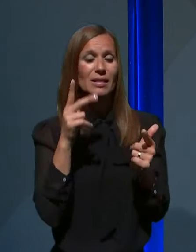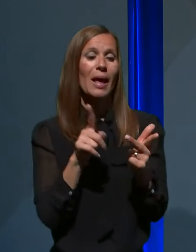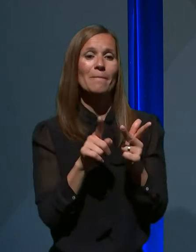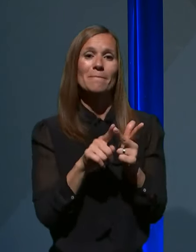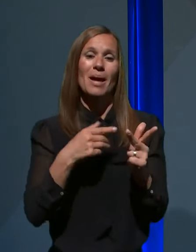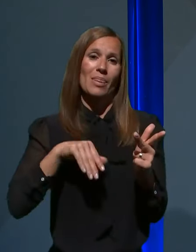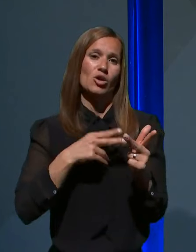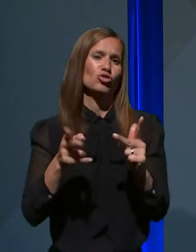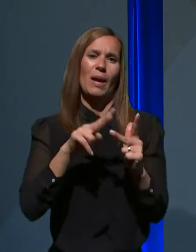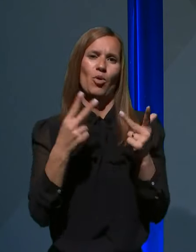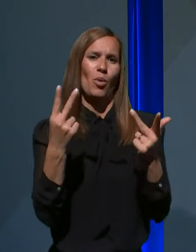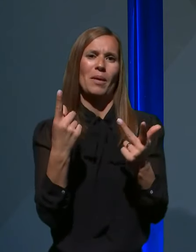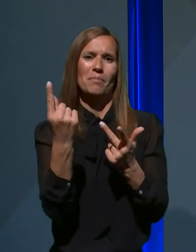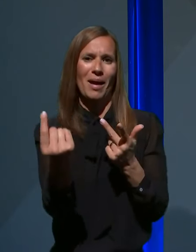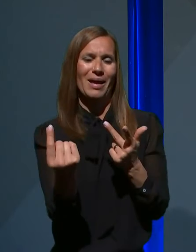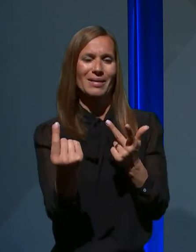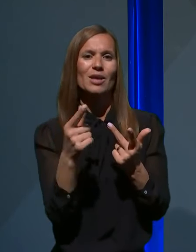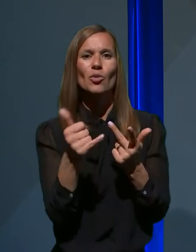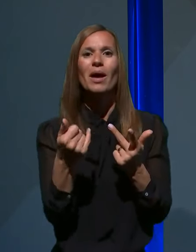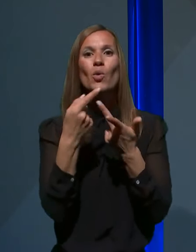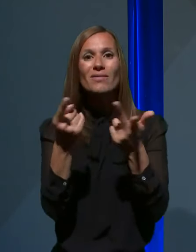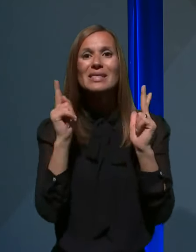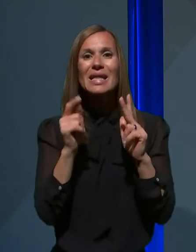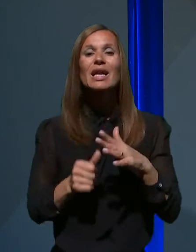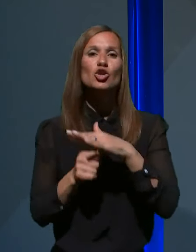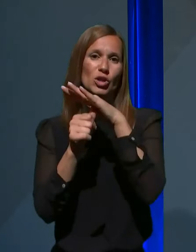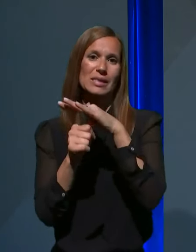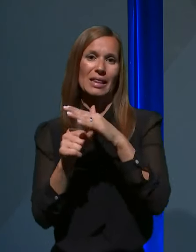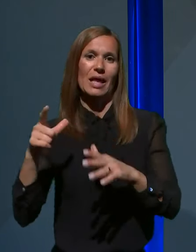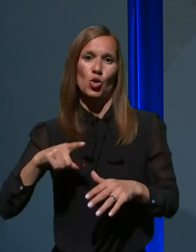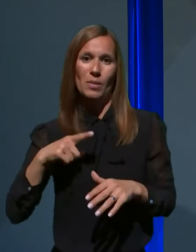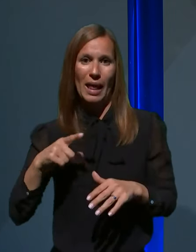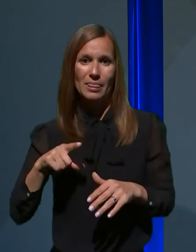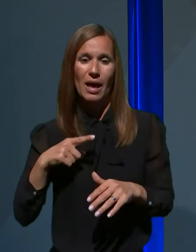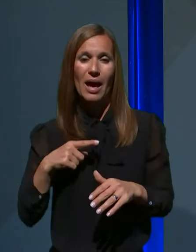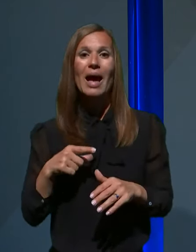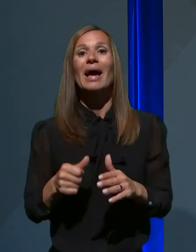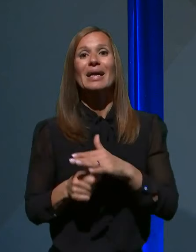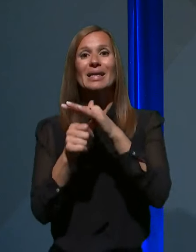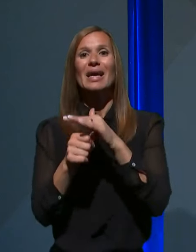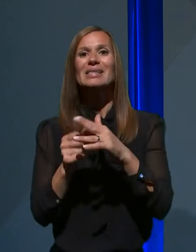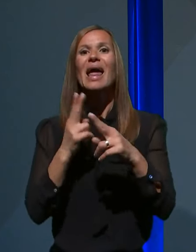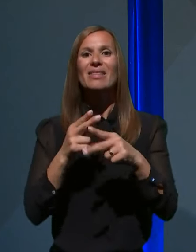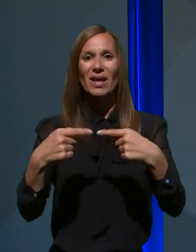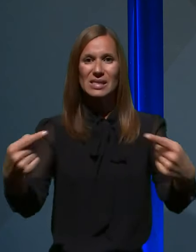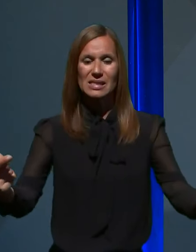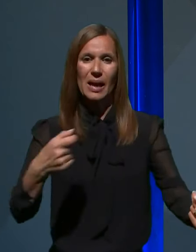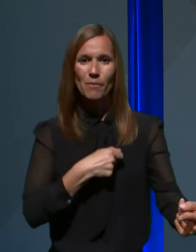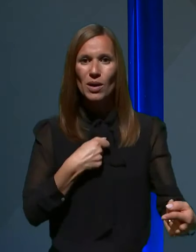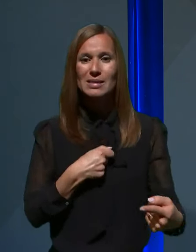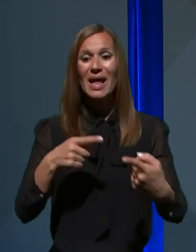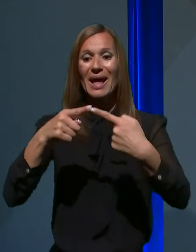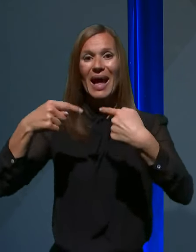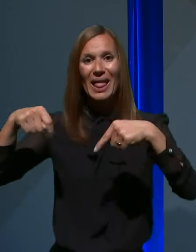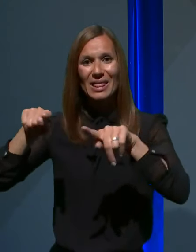najbolj pomemben parter je Univerzitetni klinični centr v Ljubljani, klinika za infekcijske bolezni, katedra za